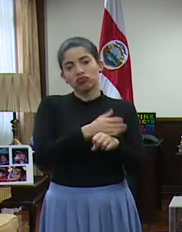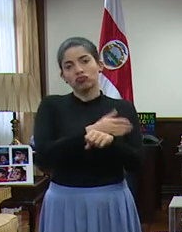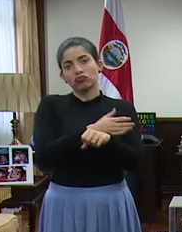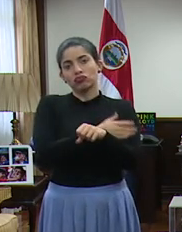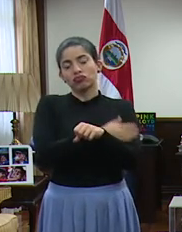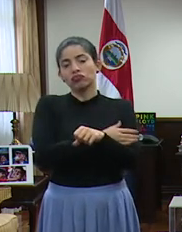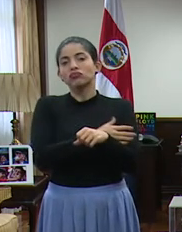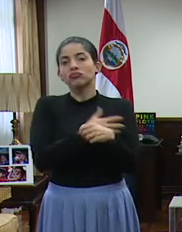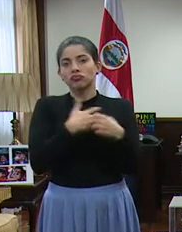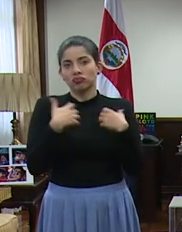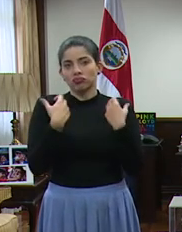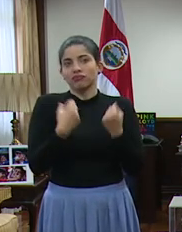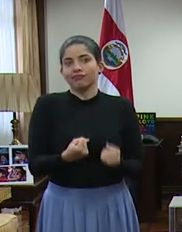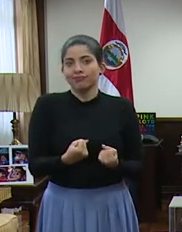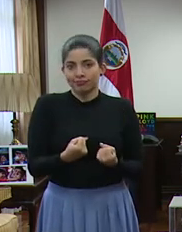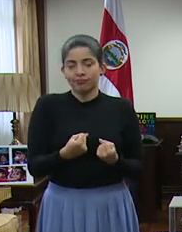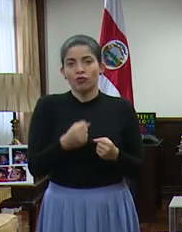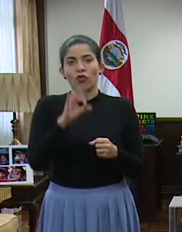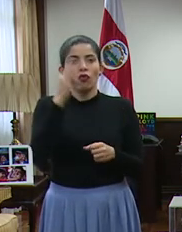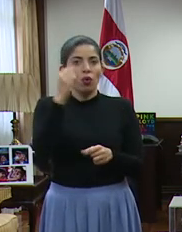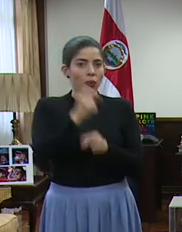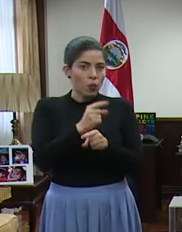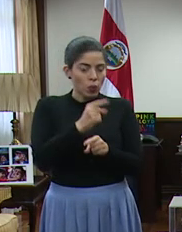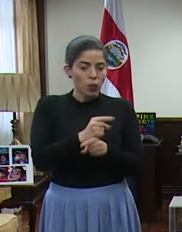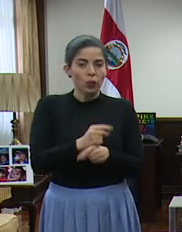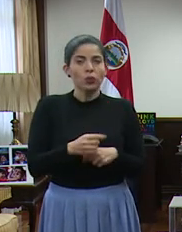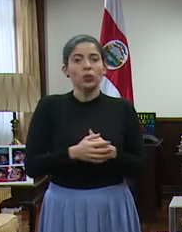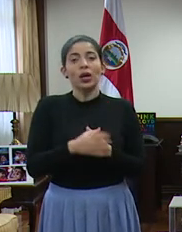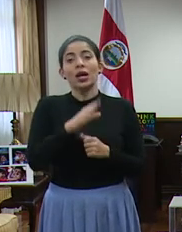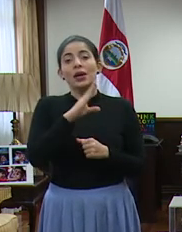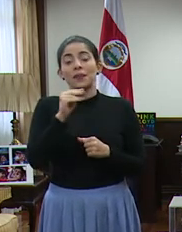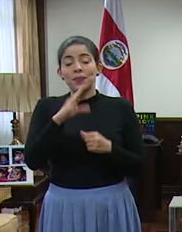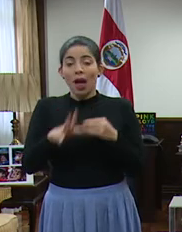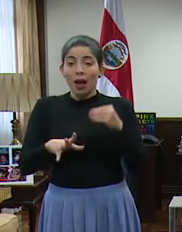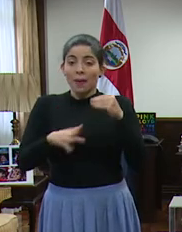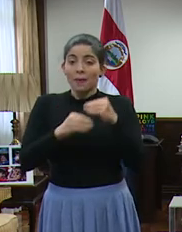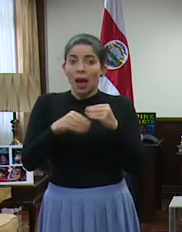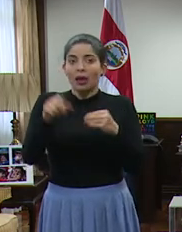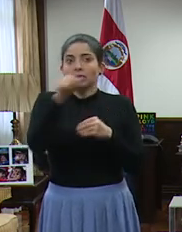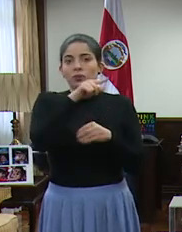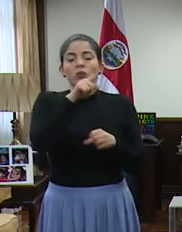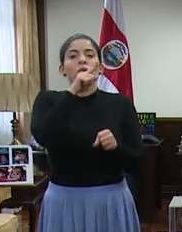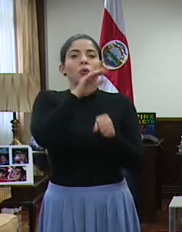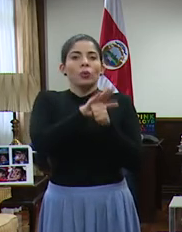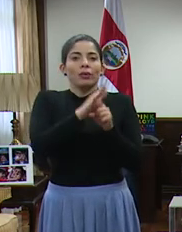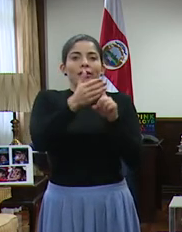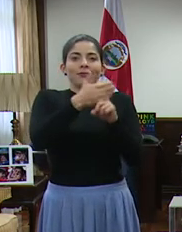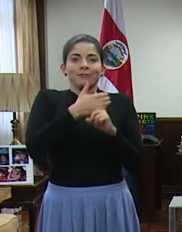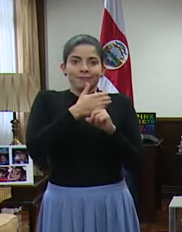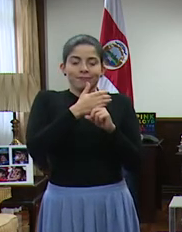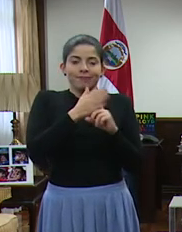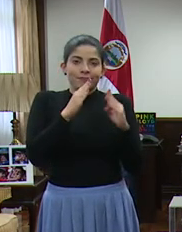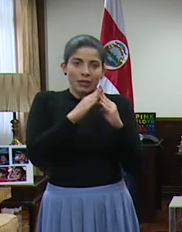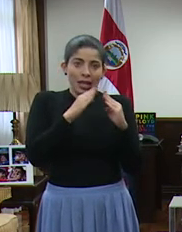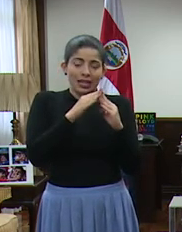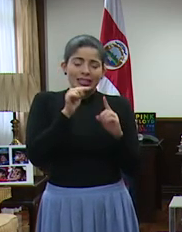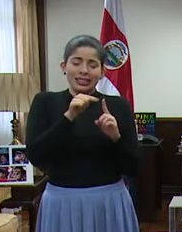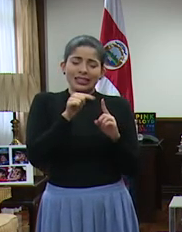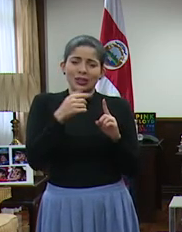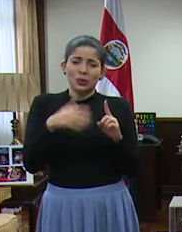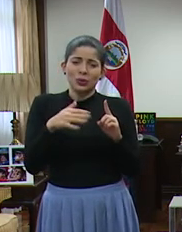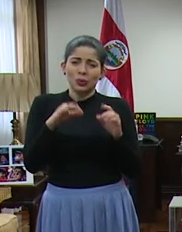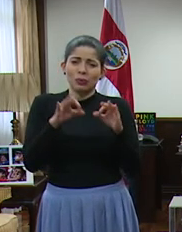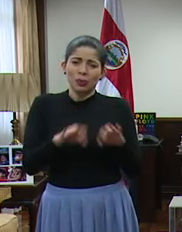activamente, recuperándose apropiadamente y además de esto, cumpliendo con el aislamiento domiciliar, que es muy